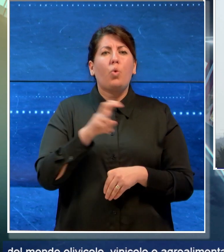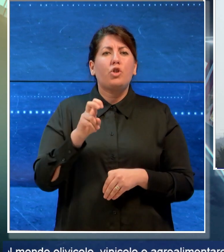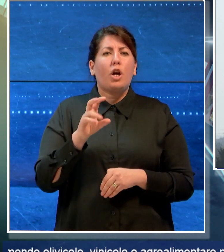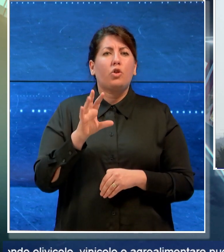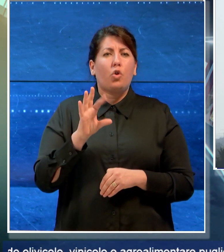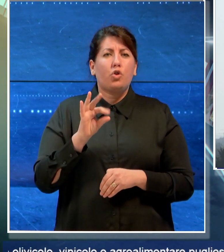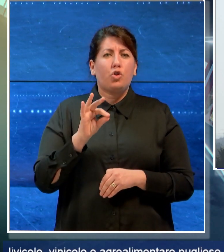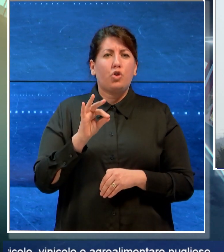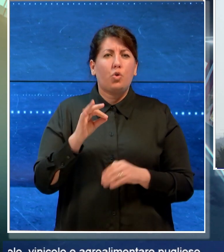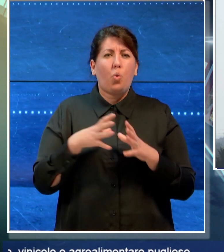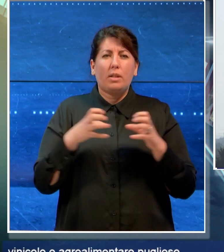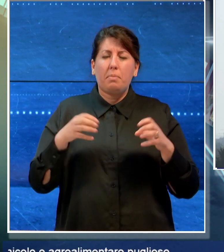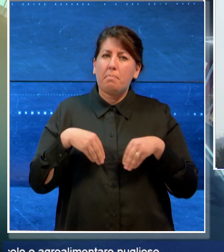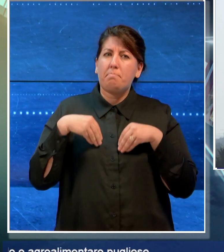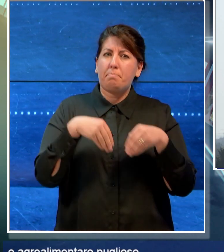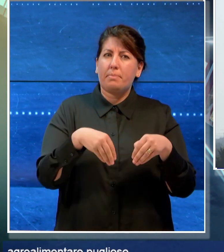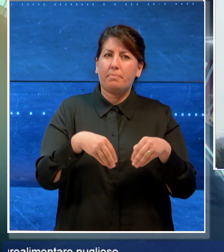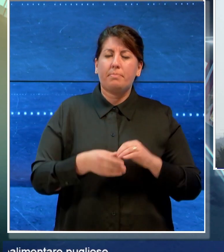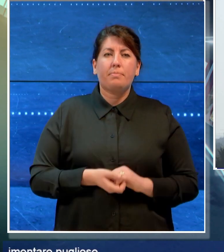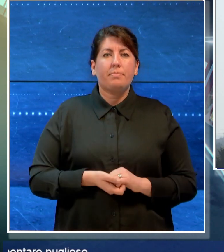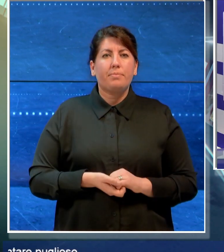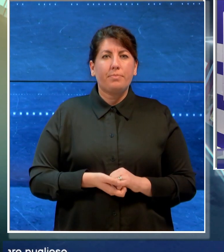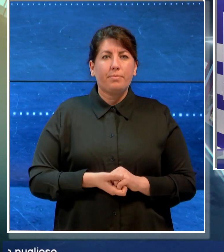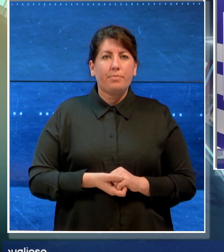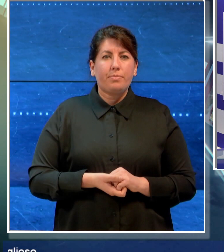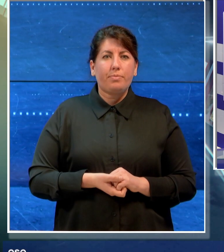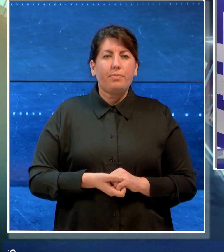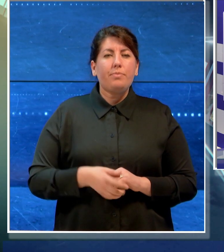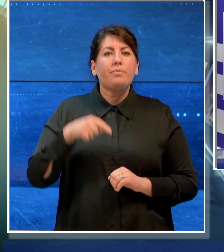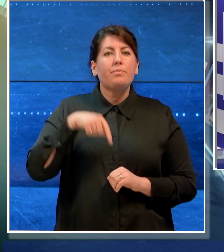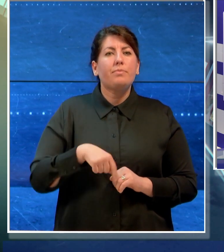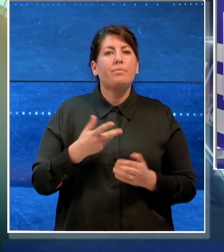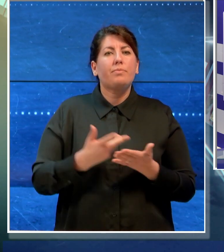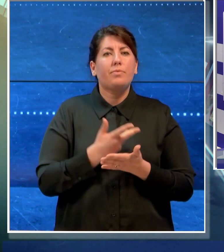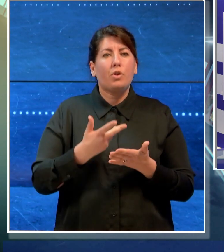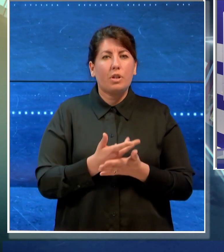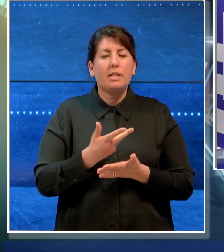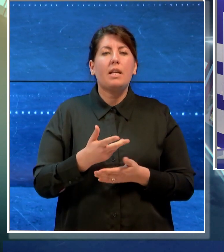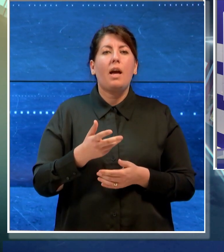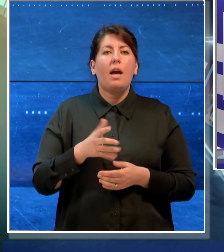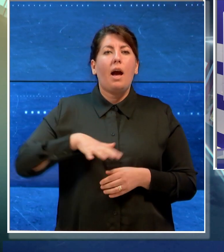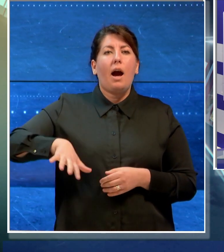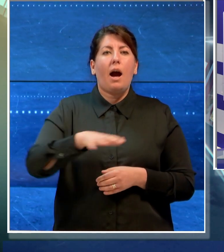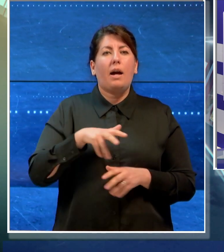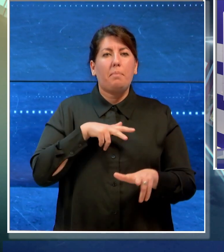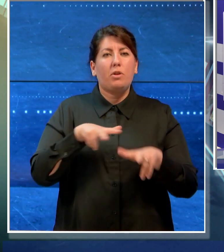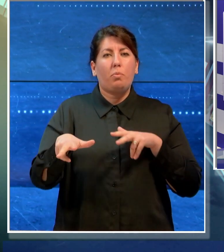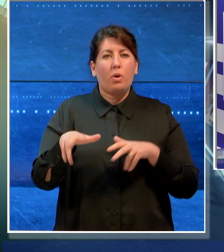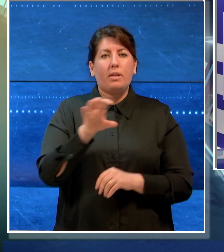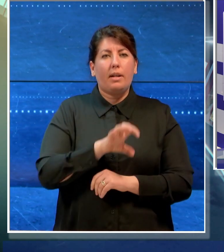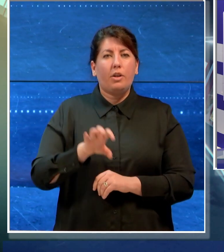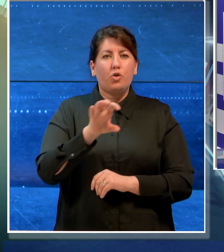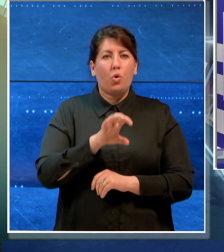imprese. E adesso le notizie dall'area metropolitana e dalla